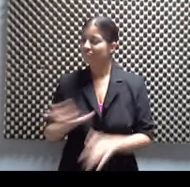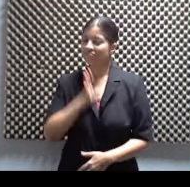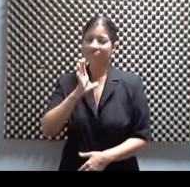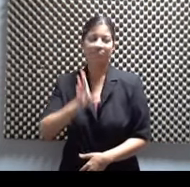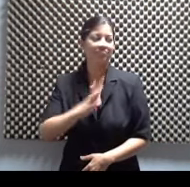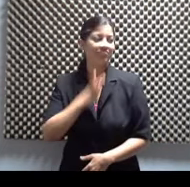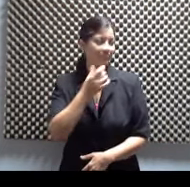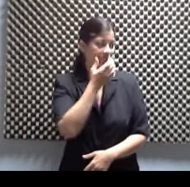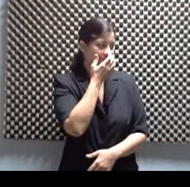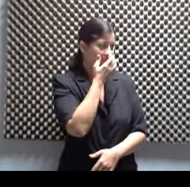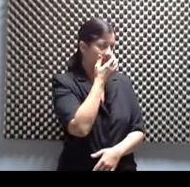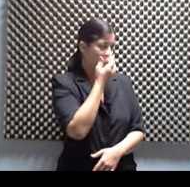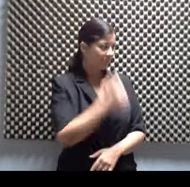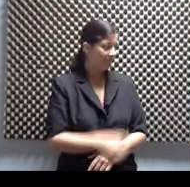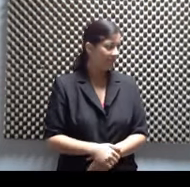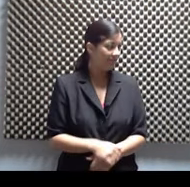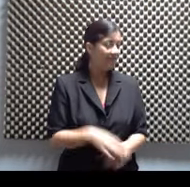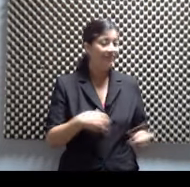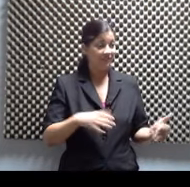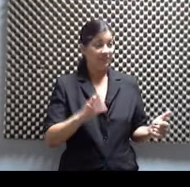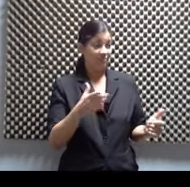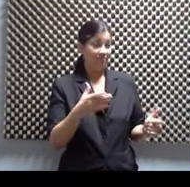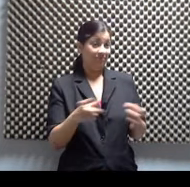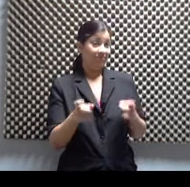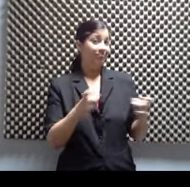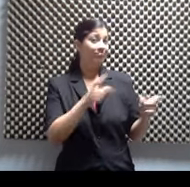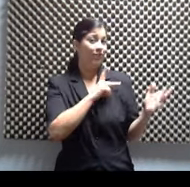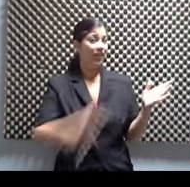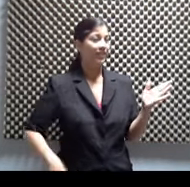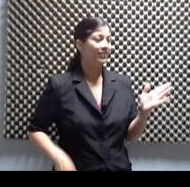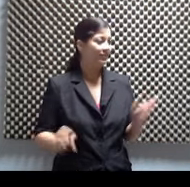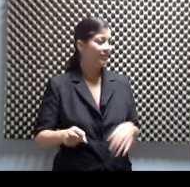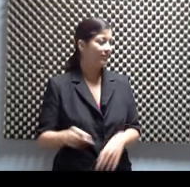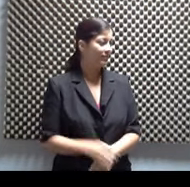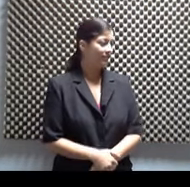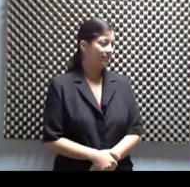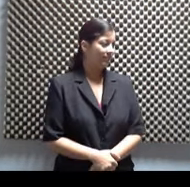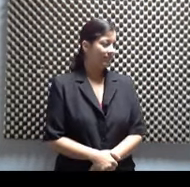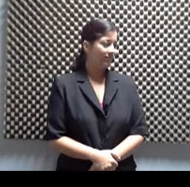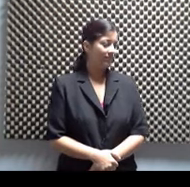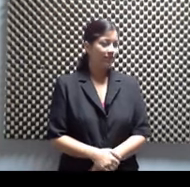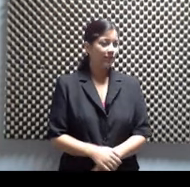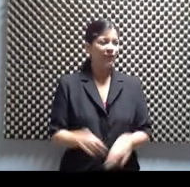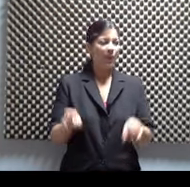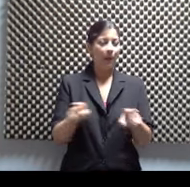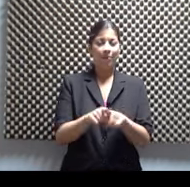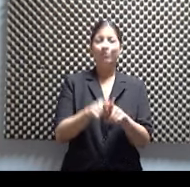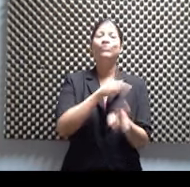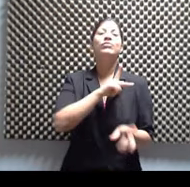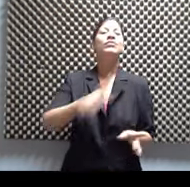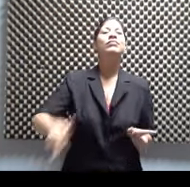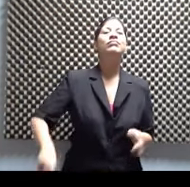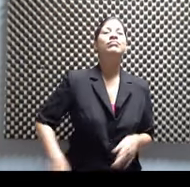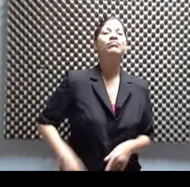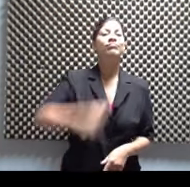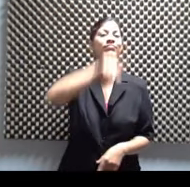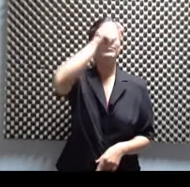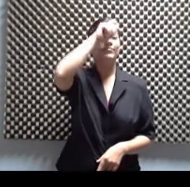del emperador. Ah, sí. Que no se vaya a quedar. ¿Cómo? Como emperador. No, no, no. no se nos quede. Backstage by J.M.